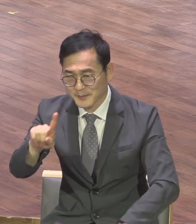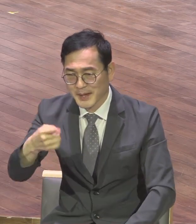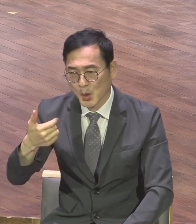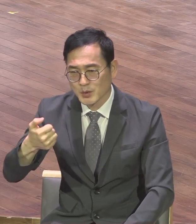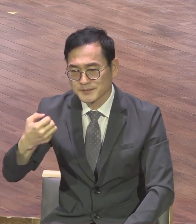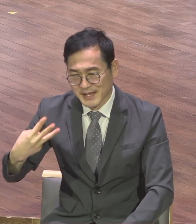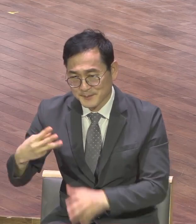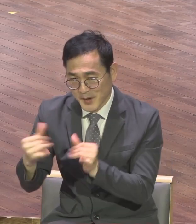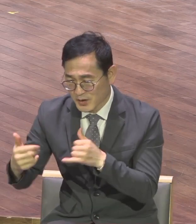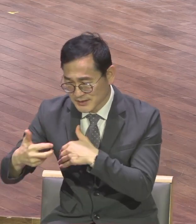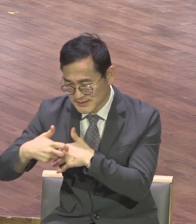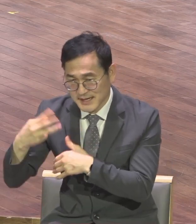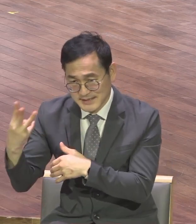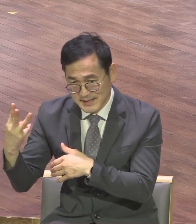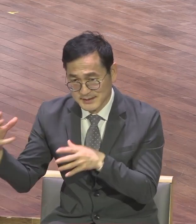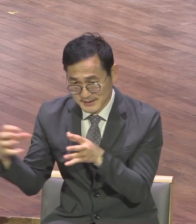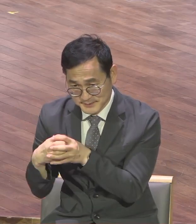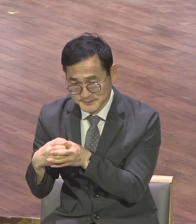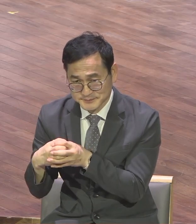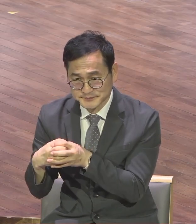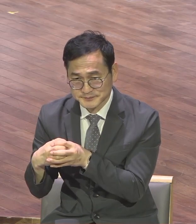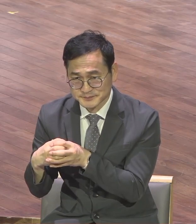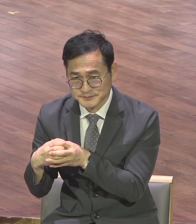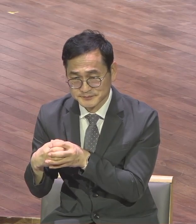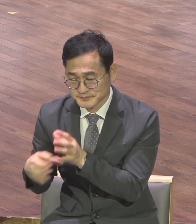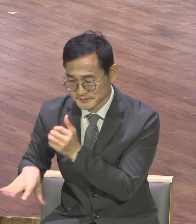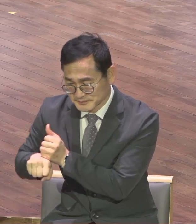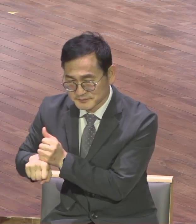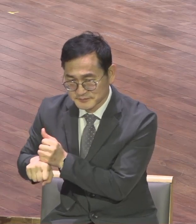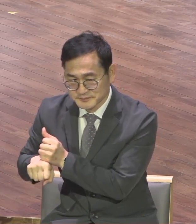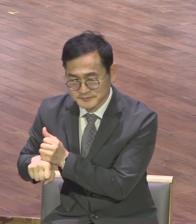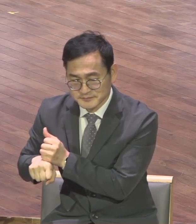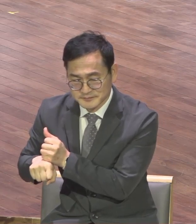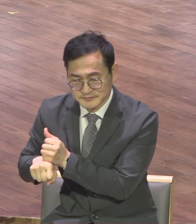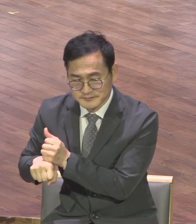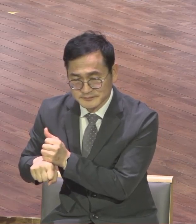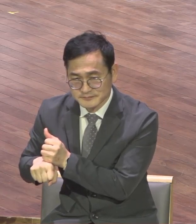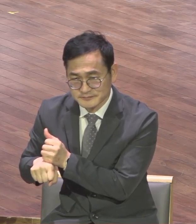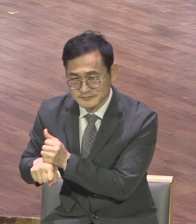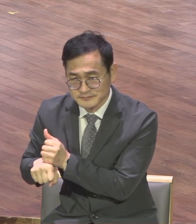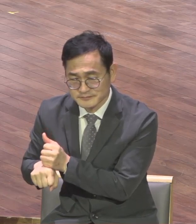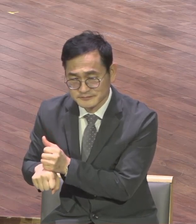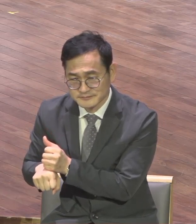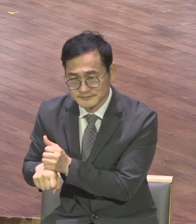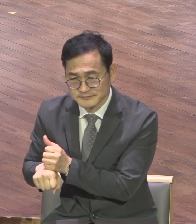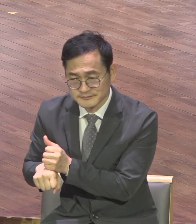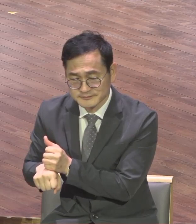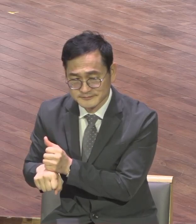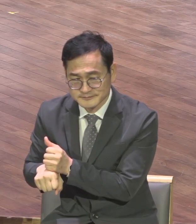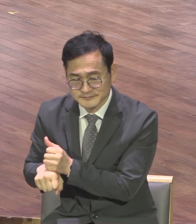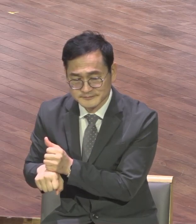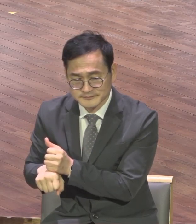의사 3분 해서 그렇게 이 어로 캠프를 포함해서 그렇게 이